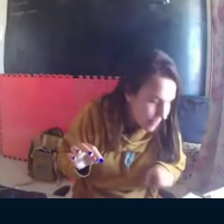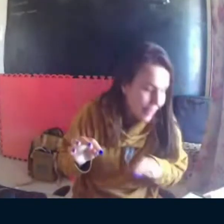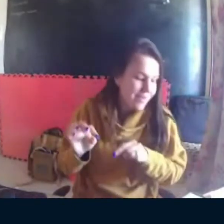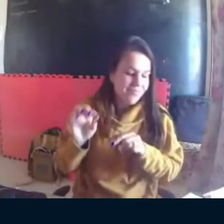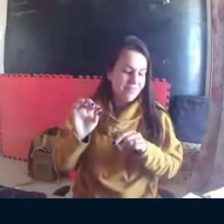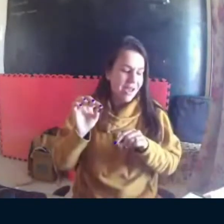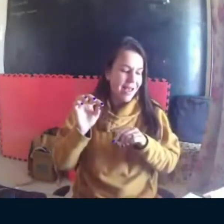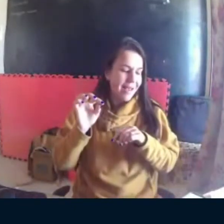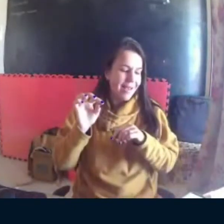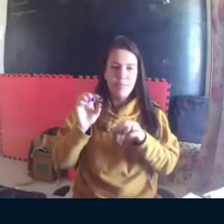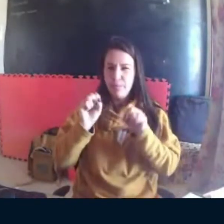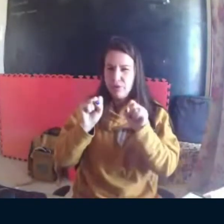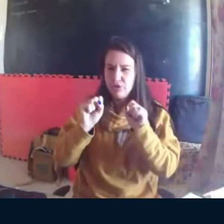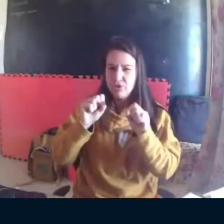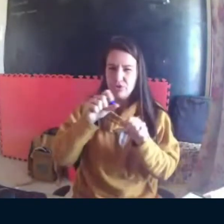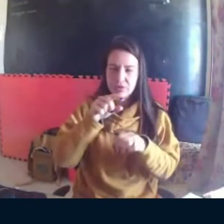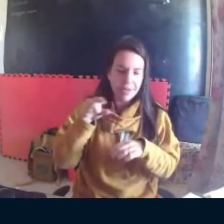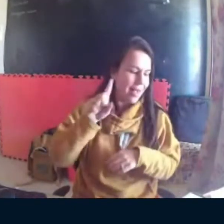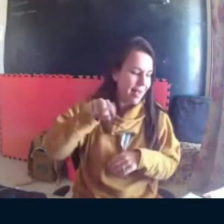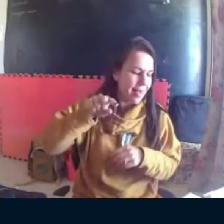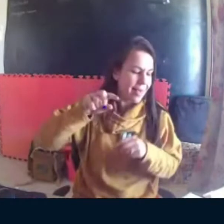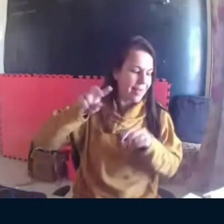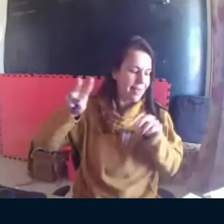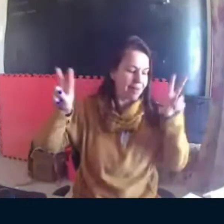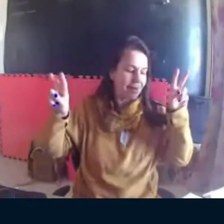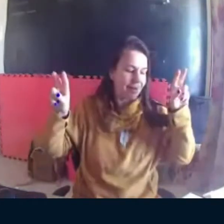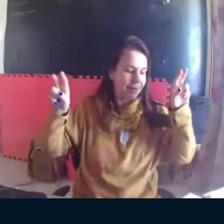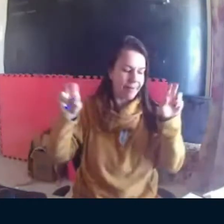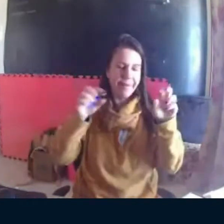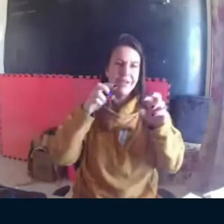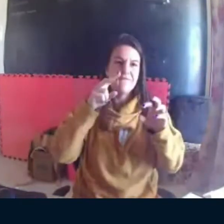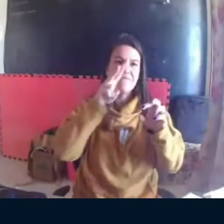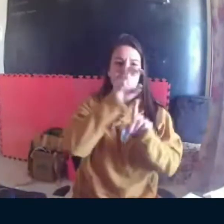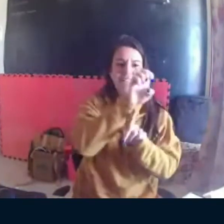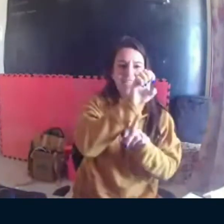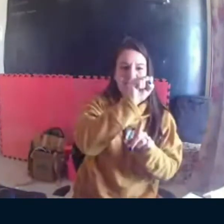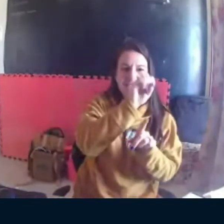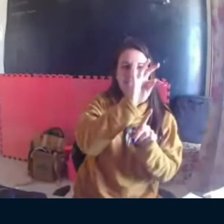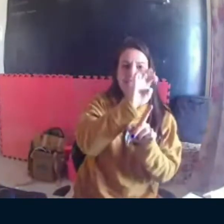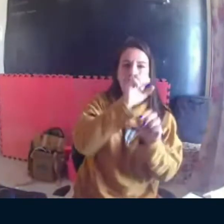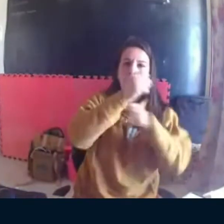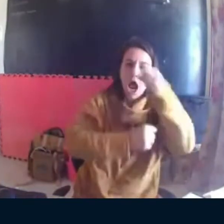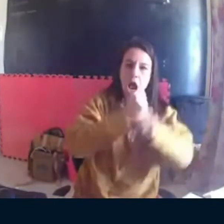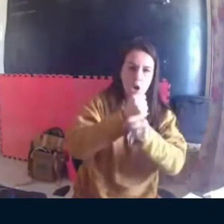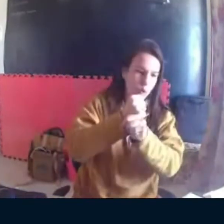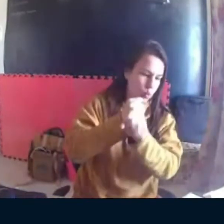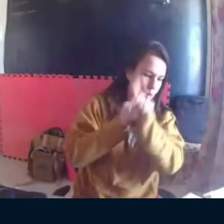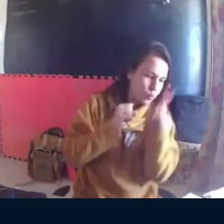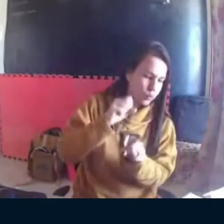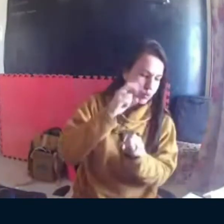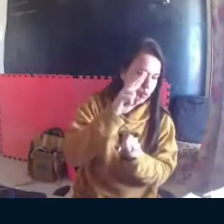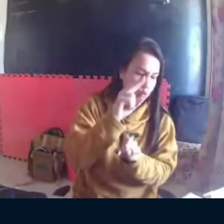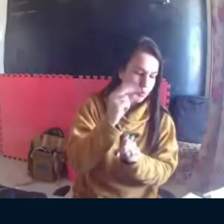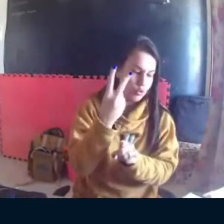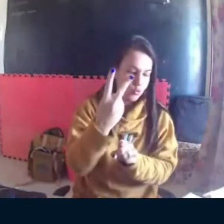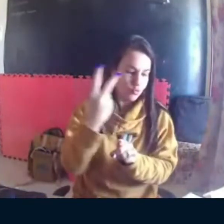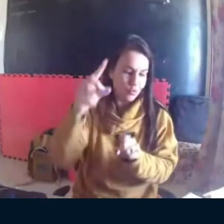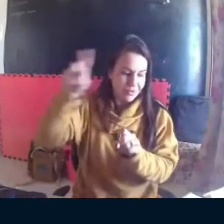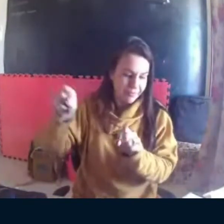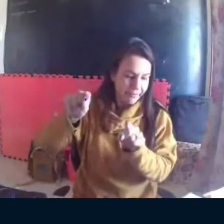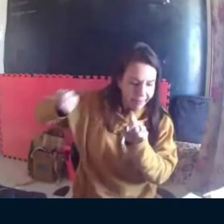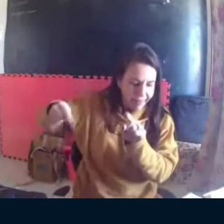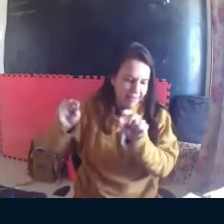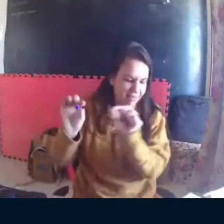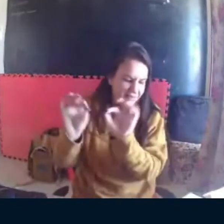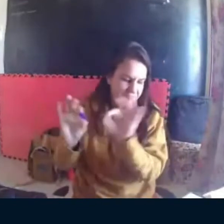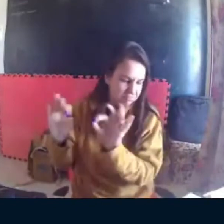E rever o uso da vírgula e o uso de pronomes demonstrativos no primeiro parágrafo da página 24. já